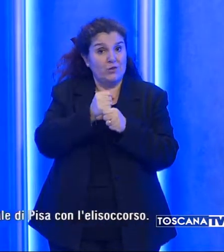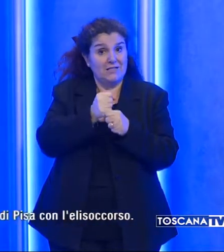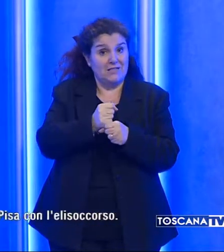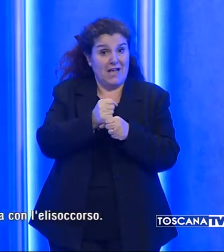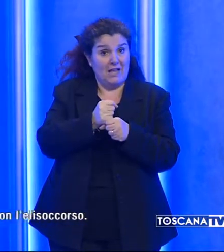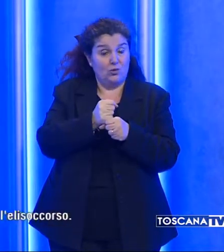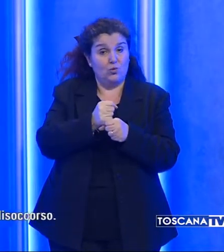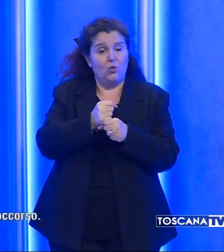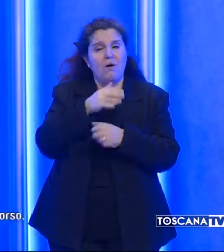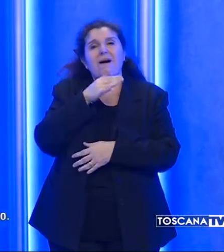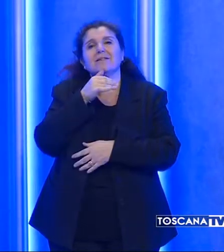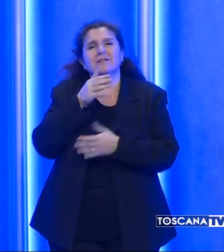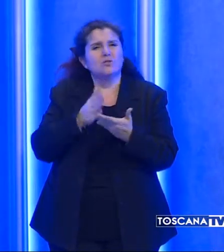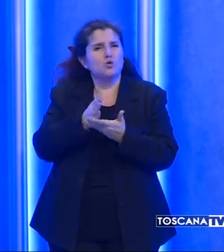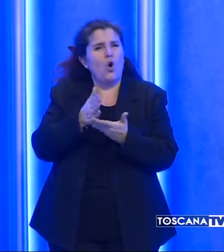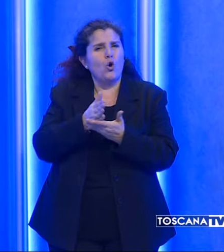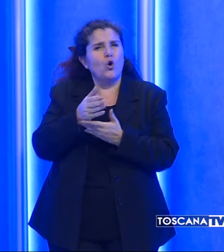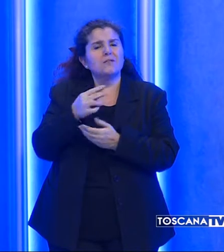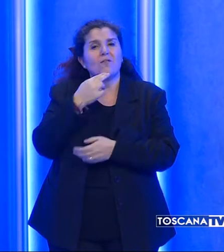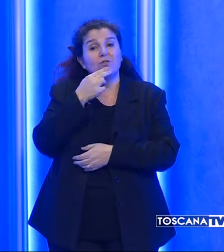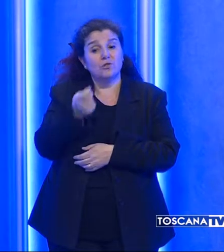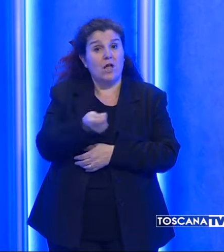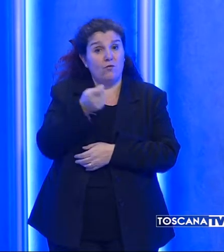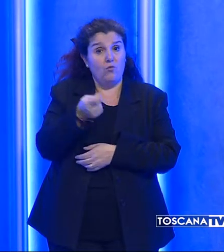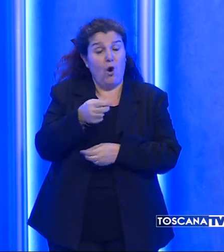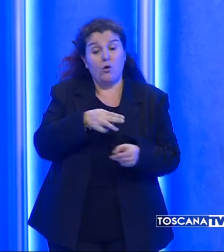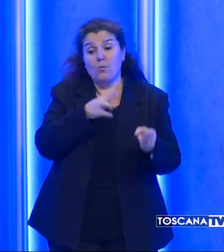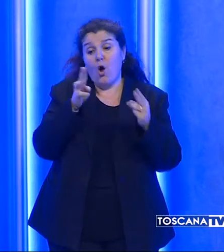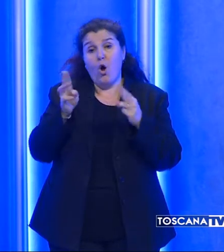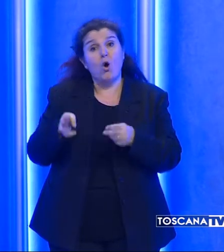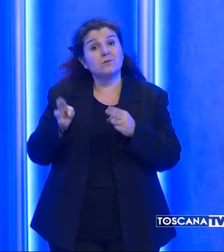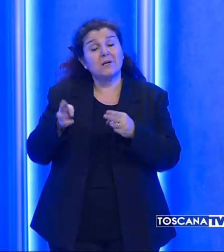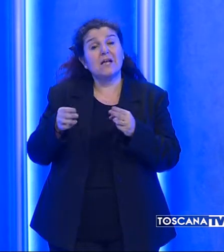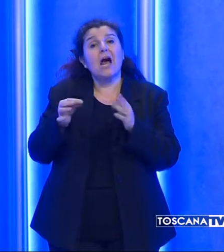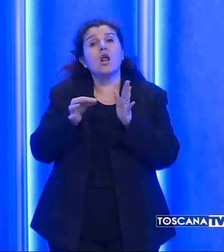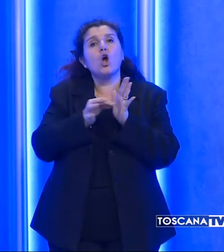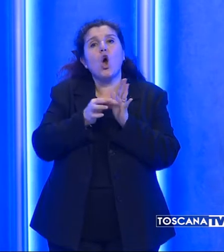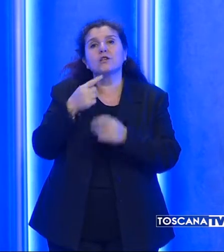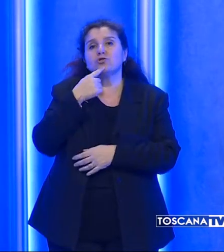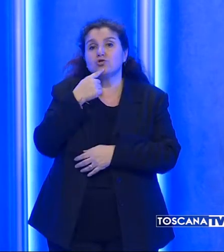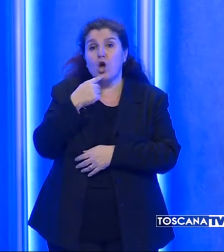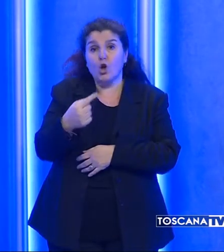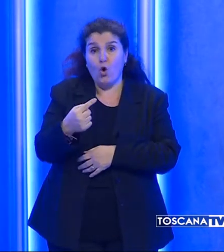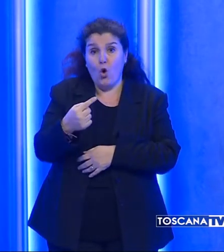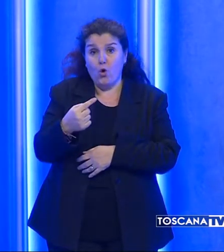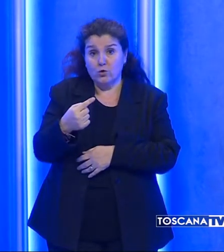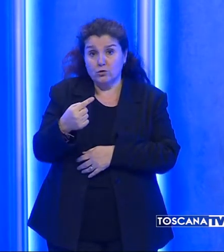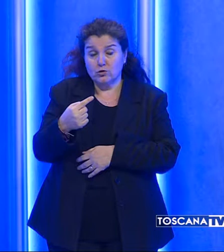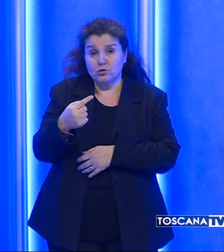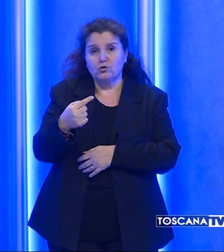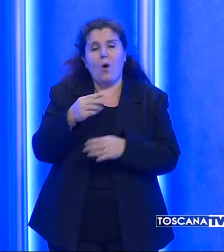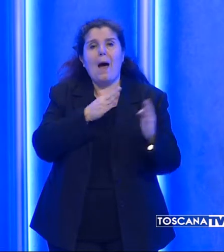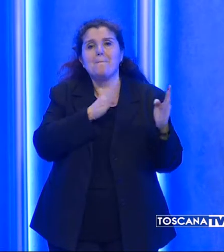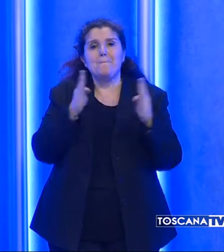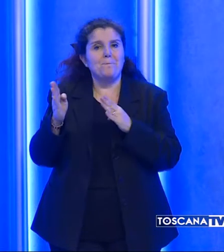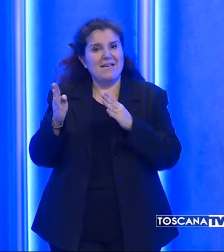L'anziana è stata soccorsa dai Vigili del Fuoco e poi trasportata in Codice Rosso all'ospedale di